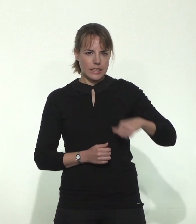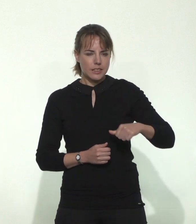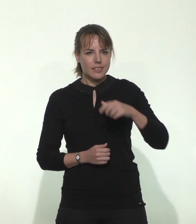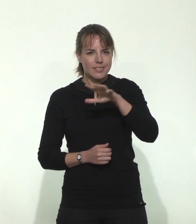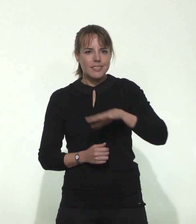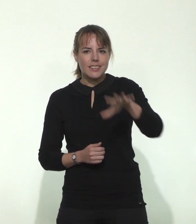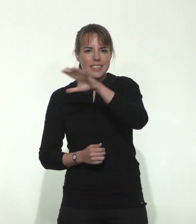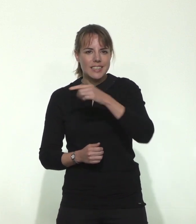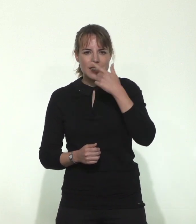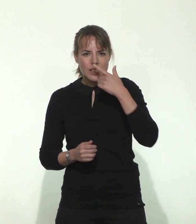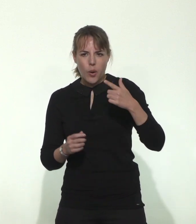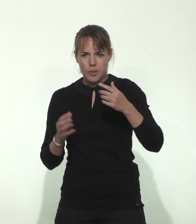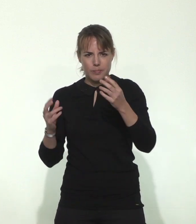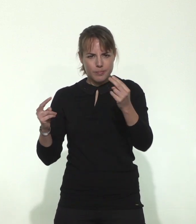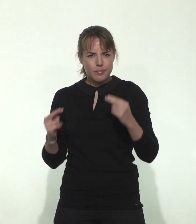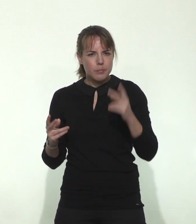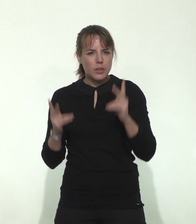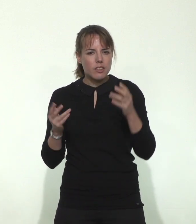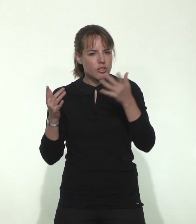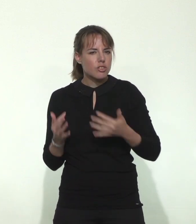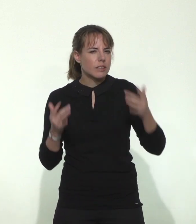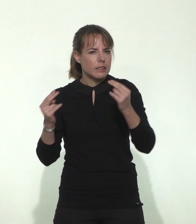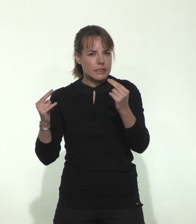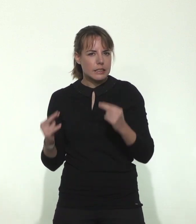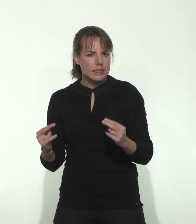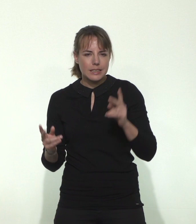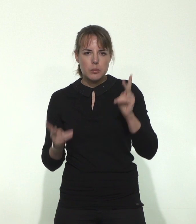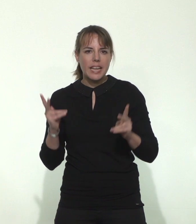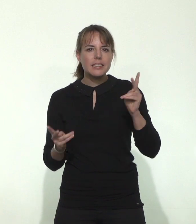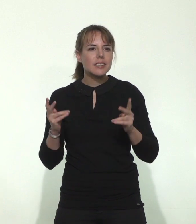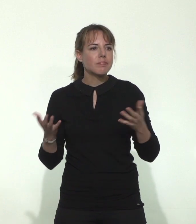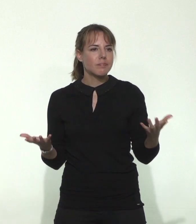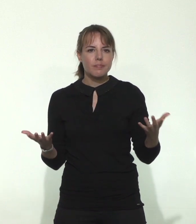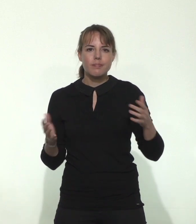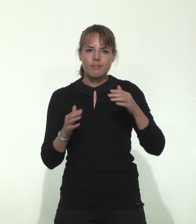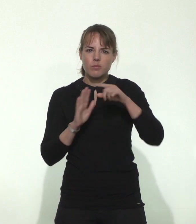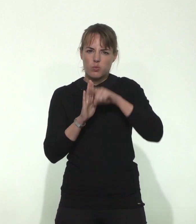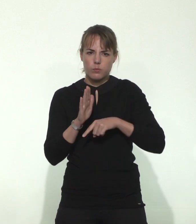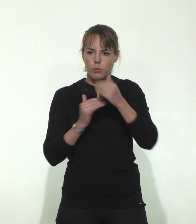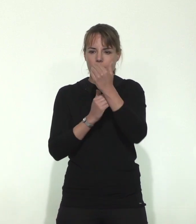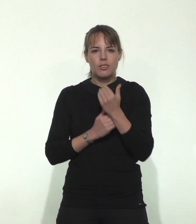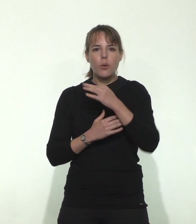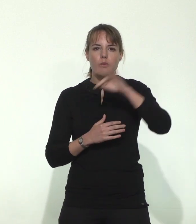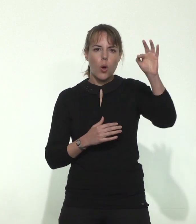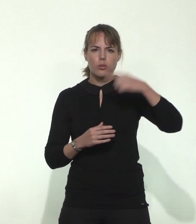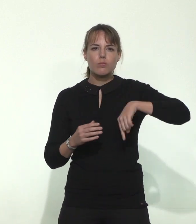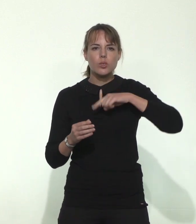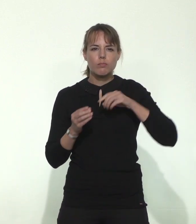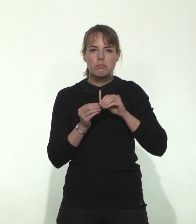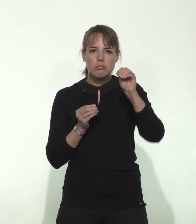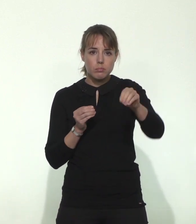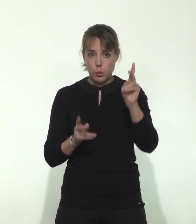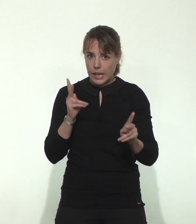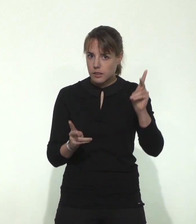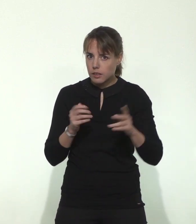Covid-19 au vu des dernières informations ? Cela a-t-il participé à minorer à un certain moment les mesures de protection en France ? Y a-t-il de nouvelles